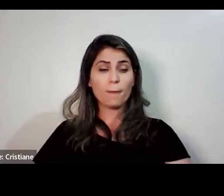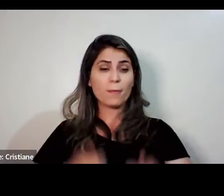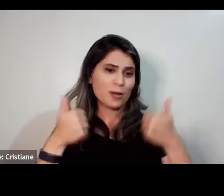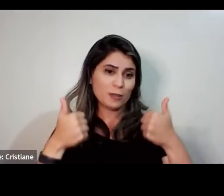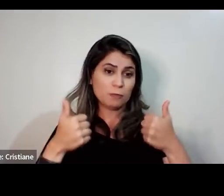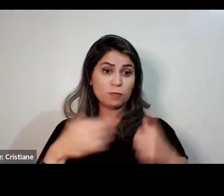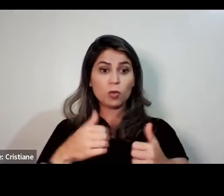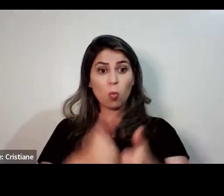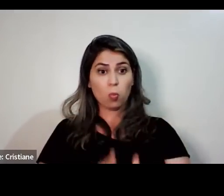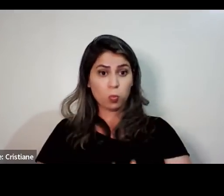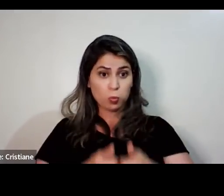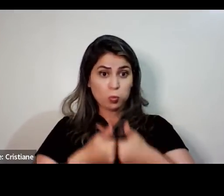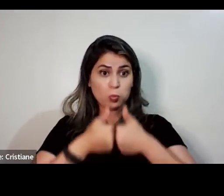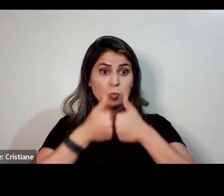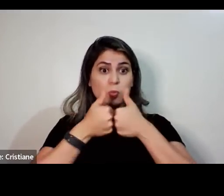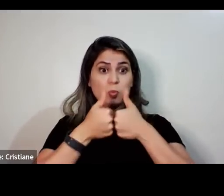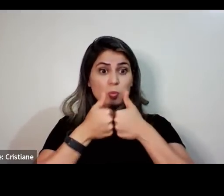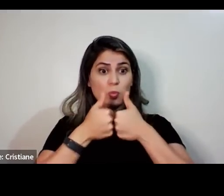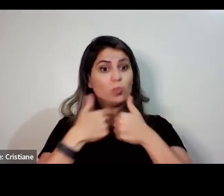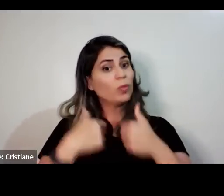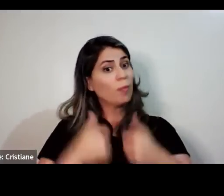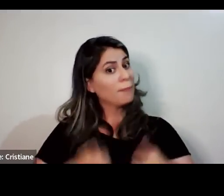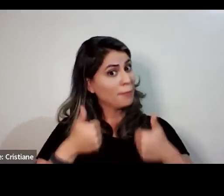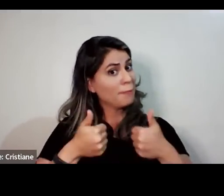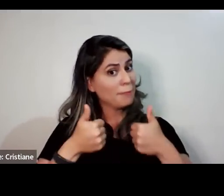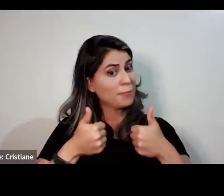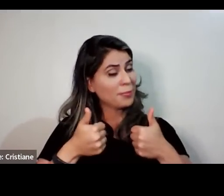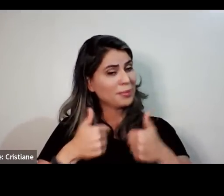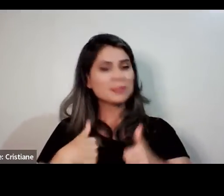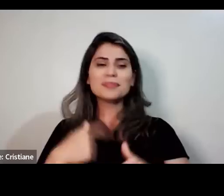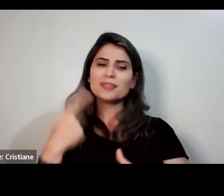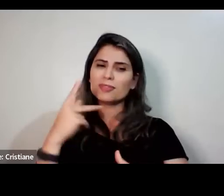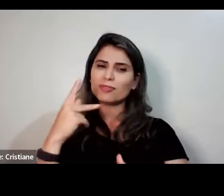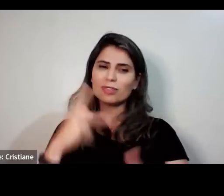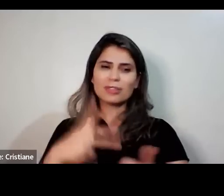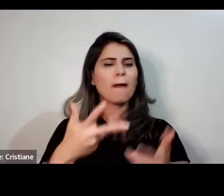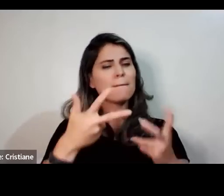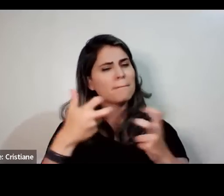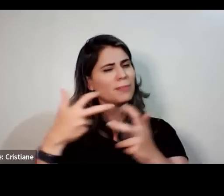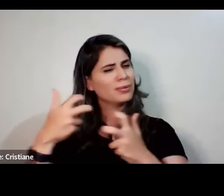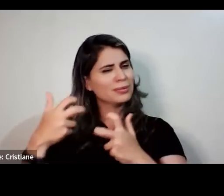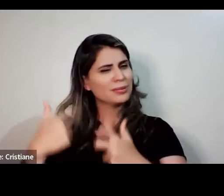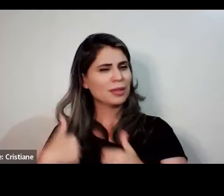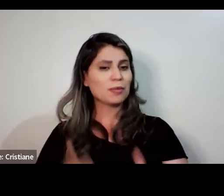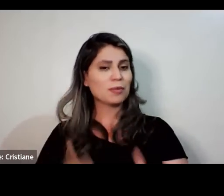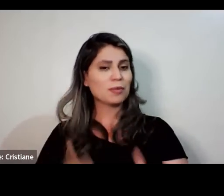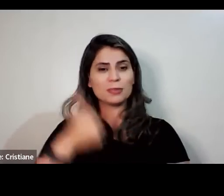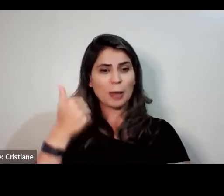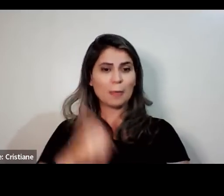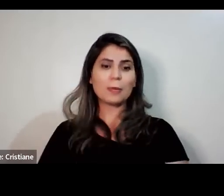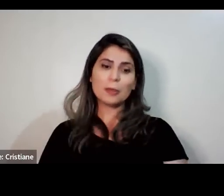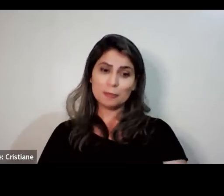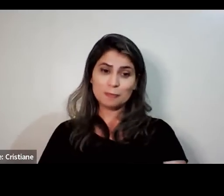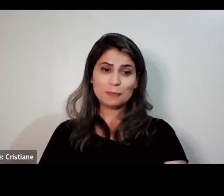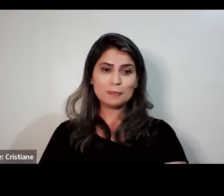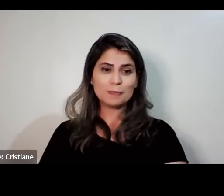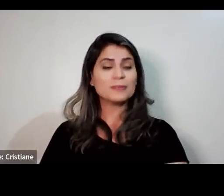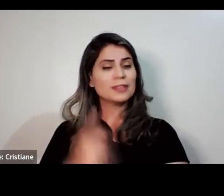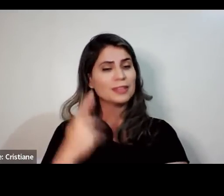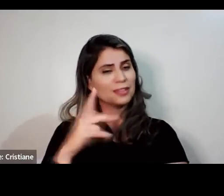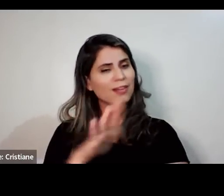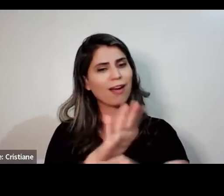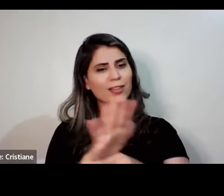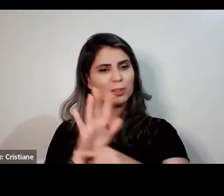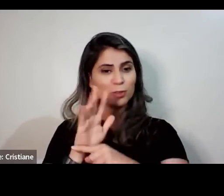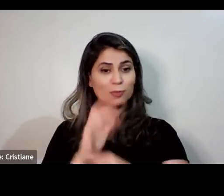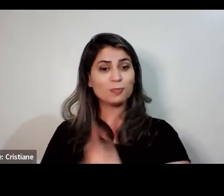está alta, você consegue resolver muitas questões que talvez estejam neste momento perturbando você.